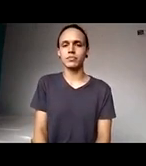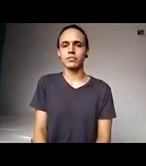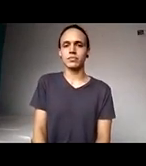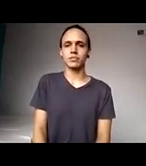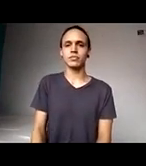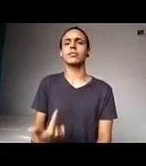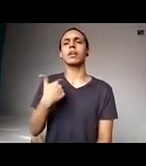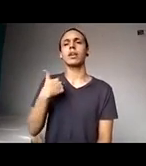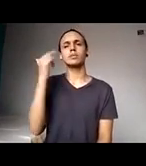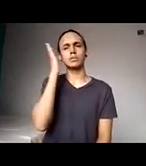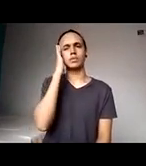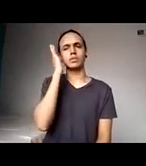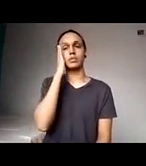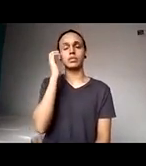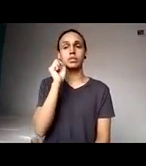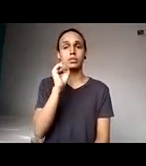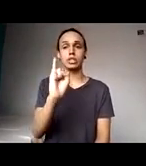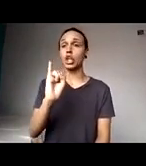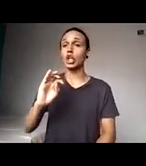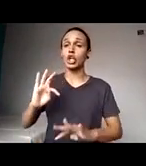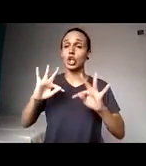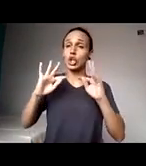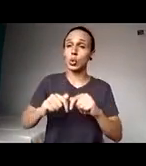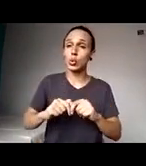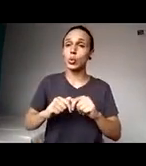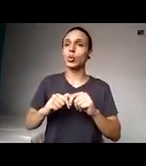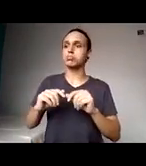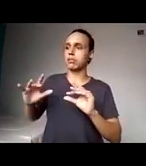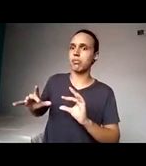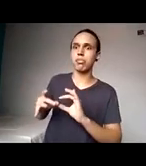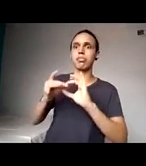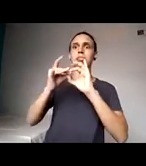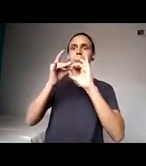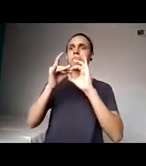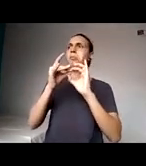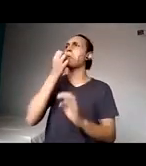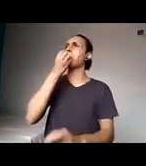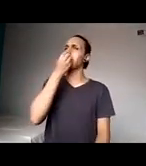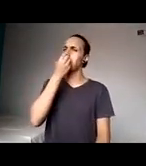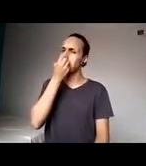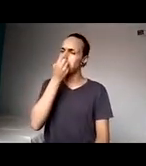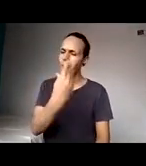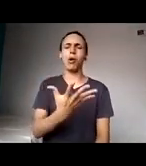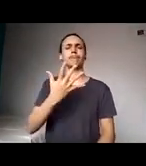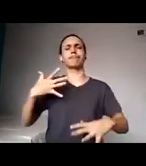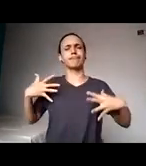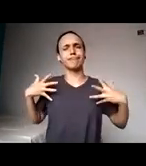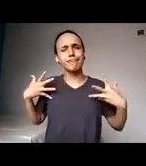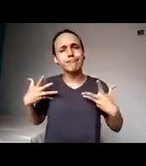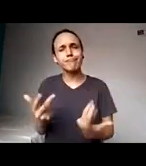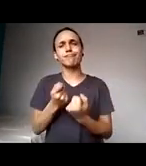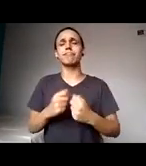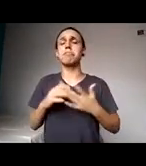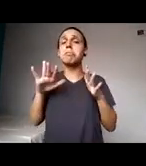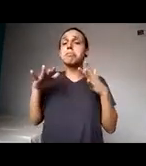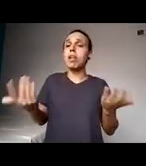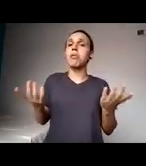juntarmos tudo dá um caldo espetacular. Então, pensando nesse